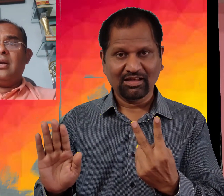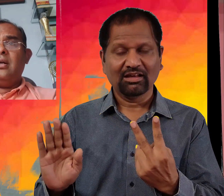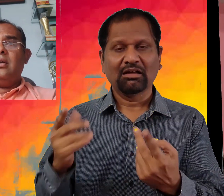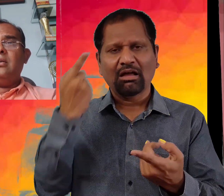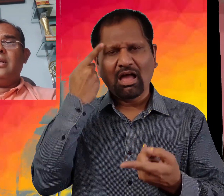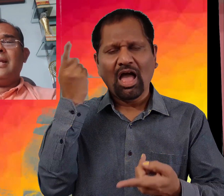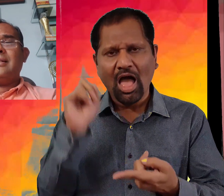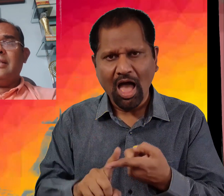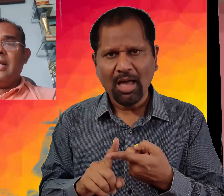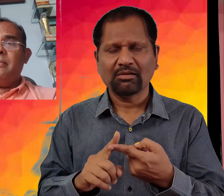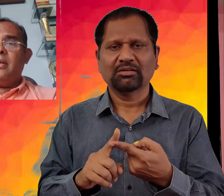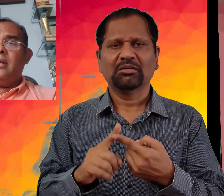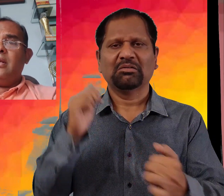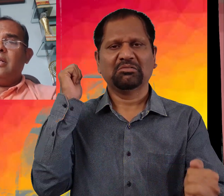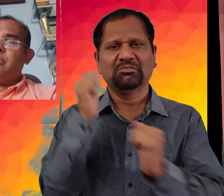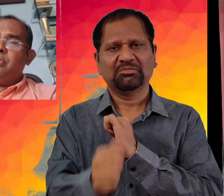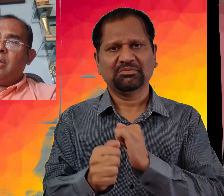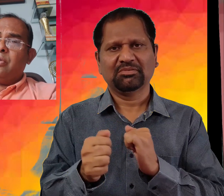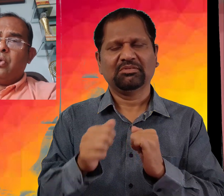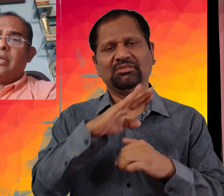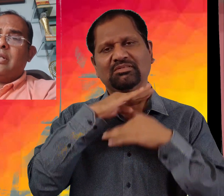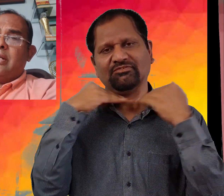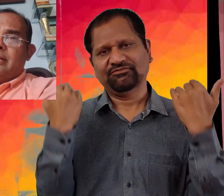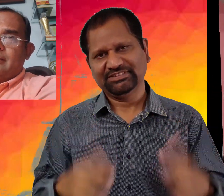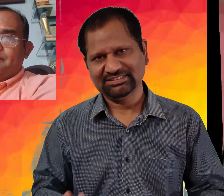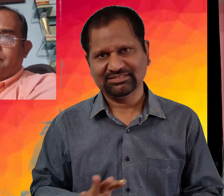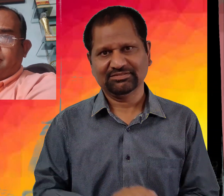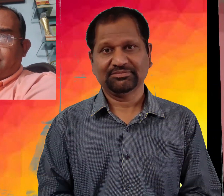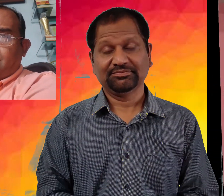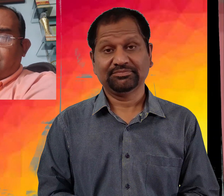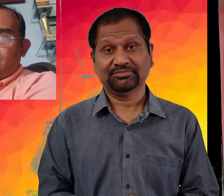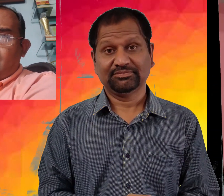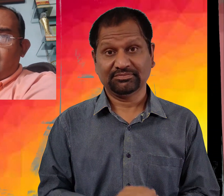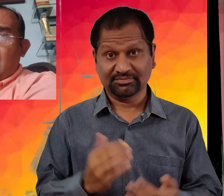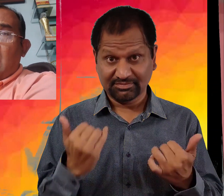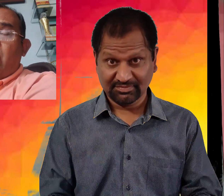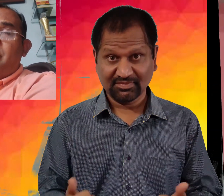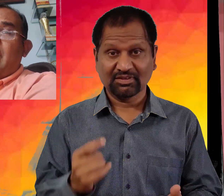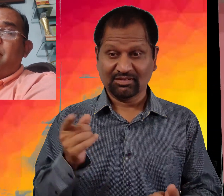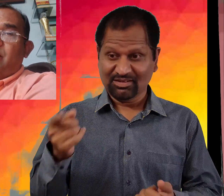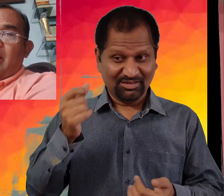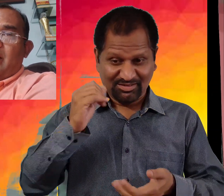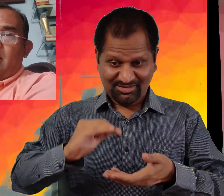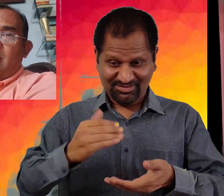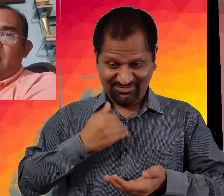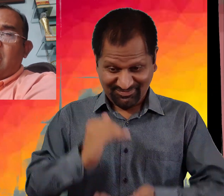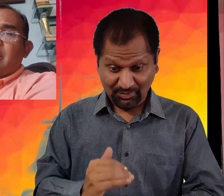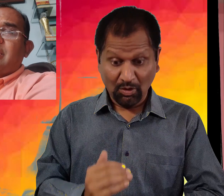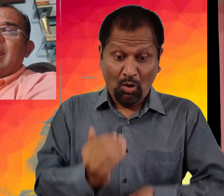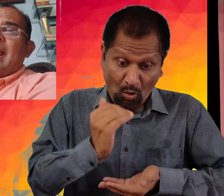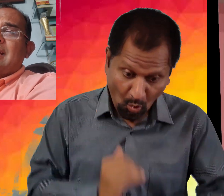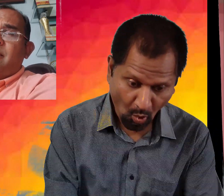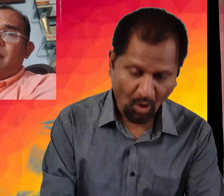جو ایک ایکسیڈنٹ میں اس دنیا کو چھوڑ کے چلے گئے اور میرا ایک پوتا ہے